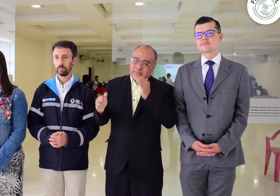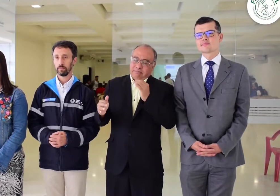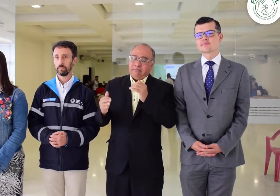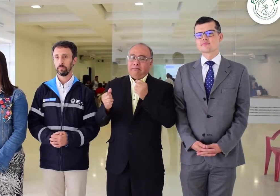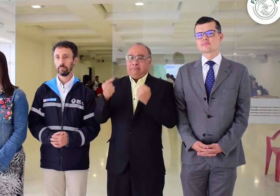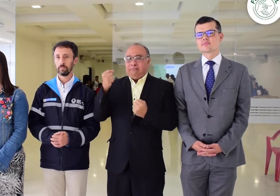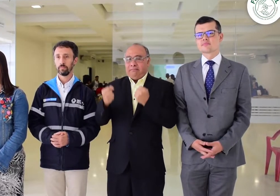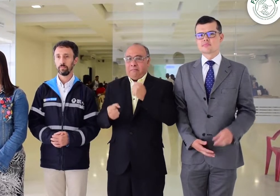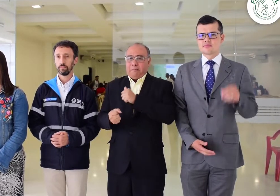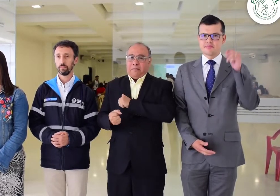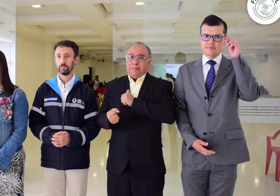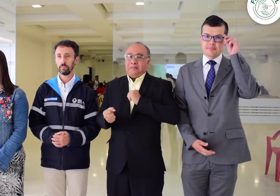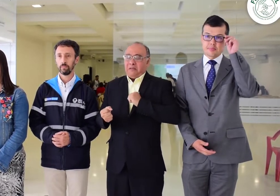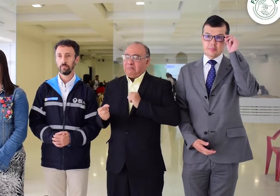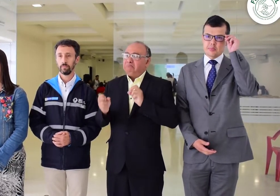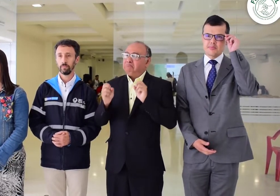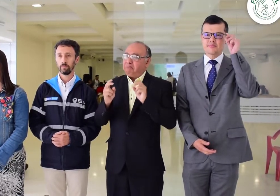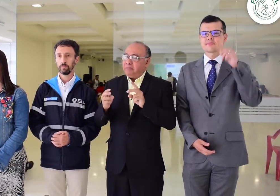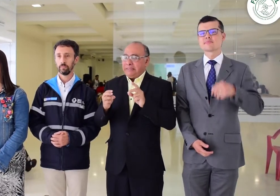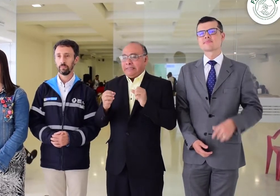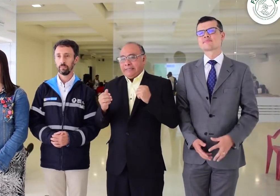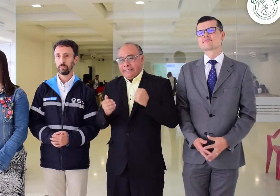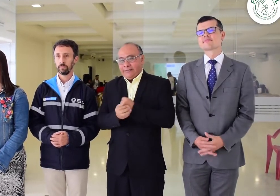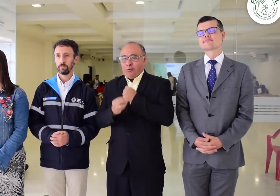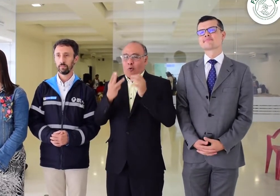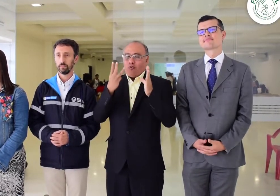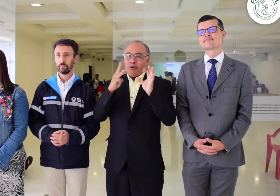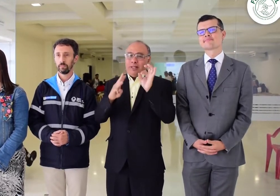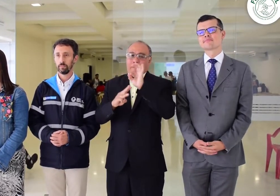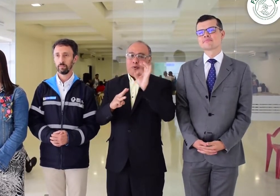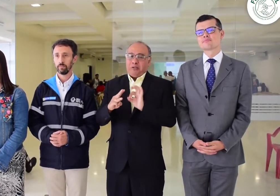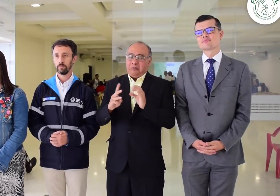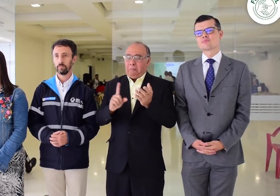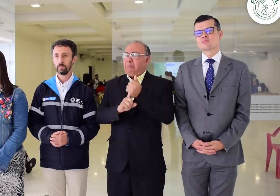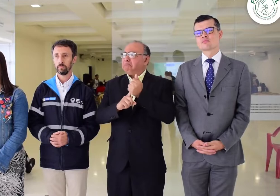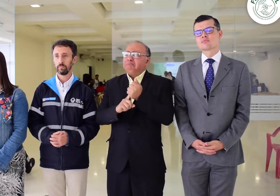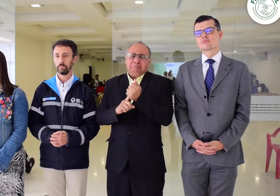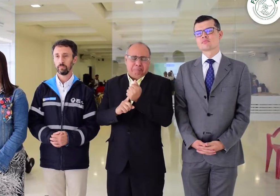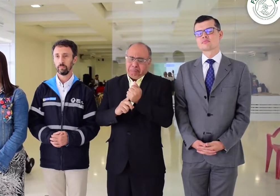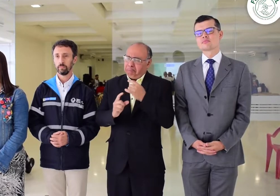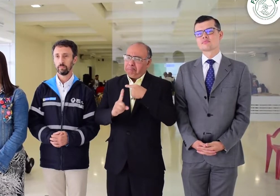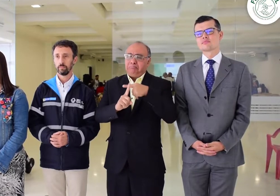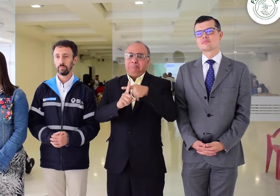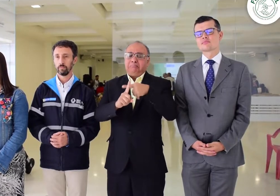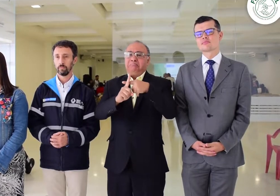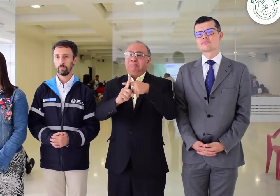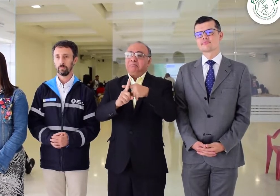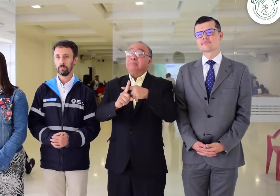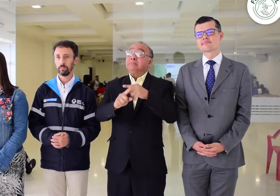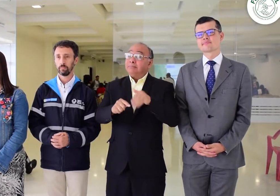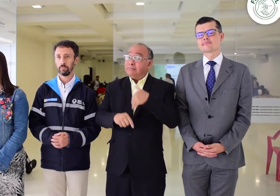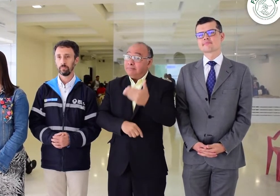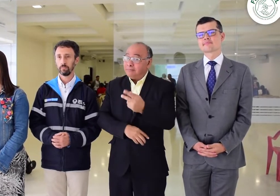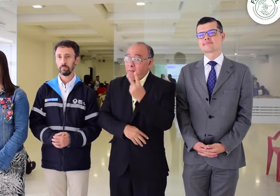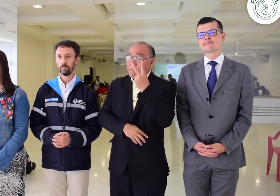resolución que tenemos acerca de la licencia de conducción de transporte particular. Es una lucha que se ha conseguido al 80%.